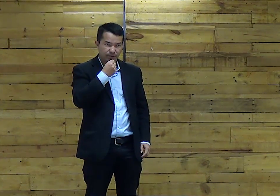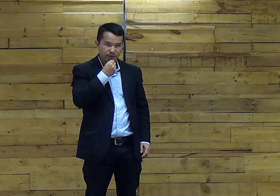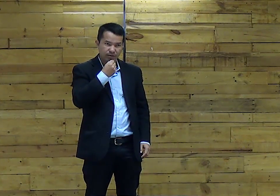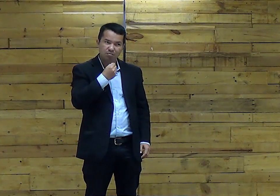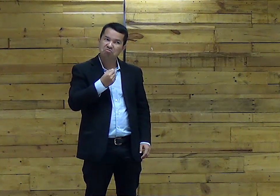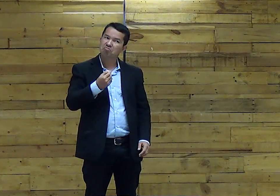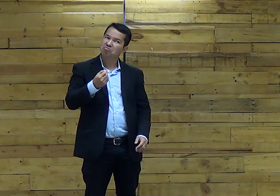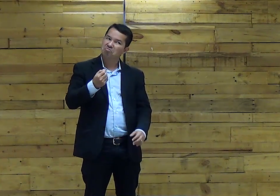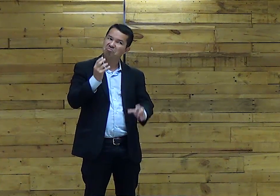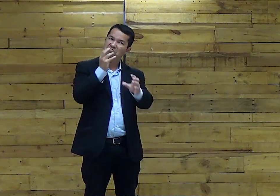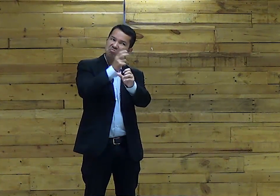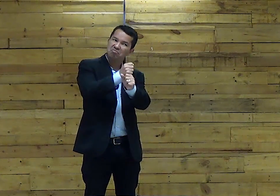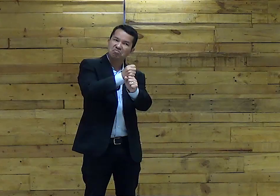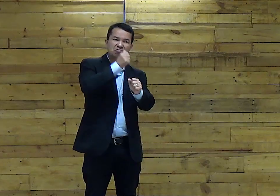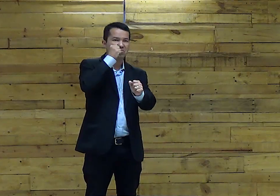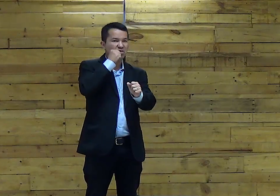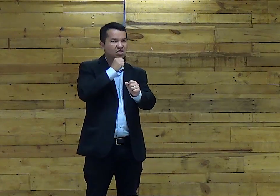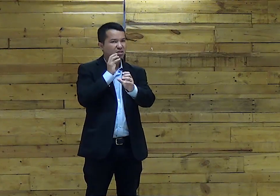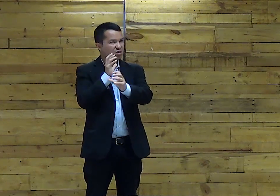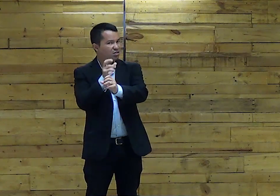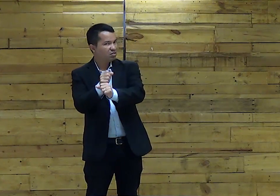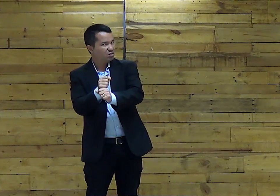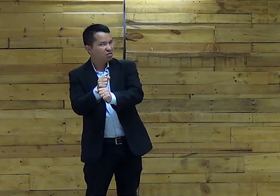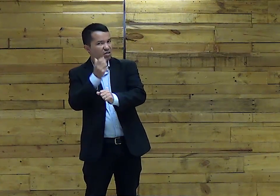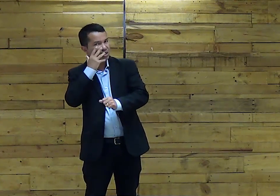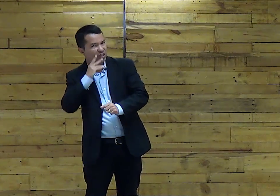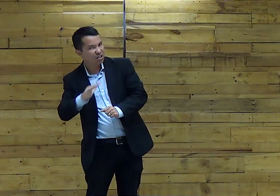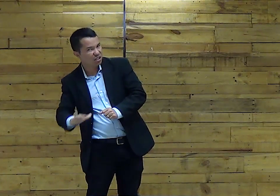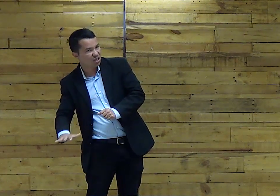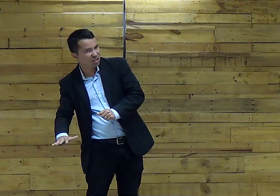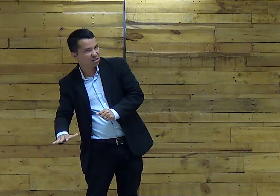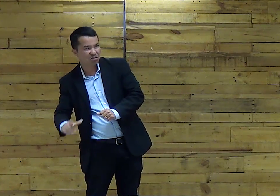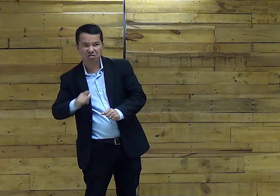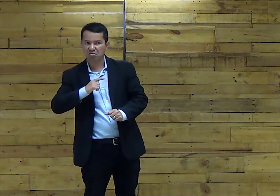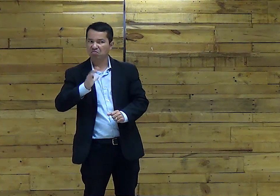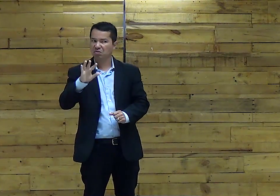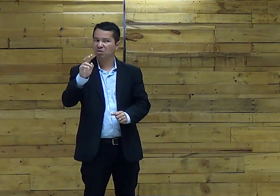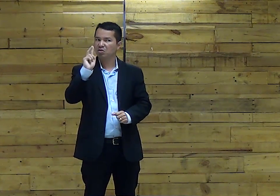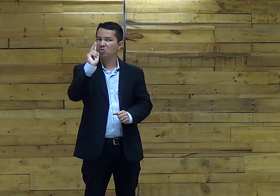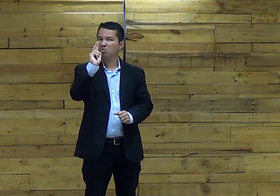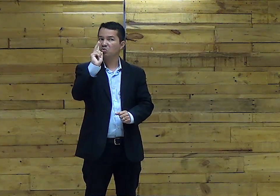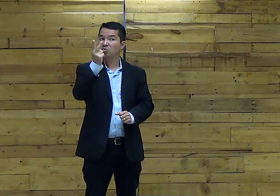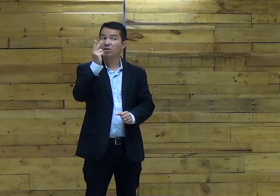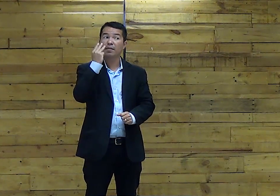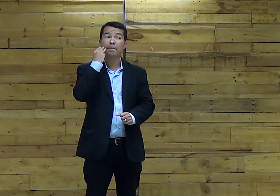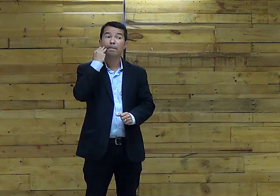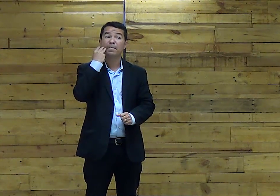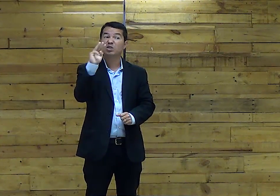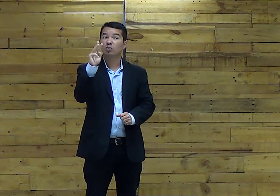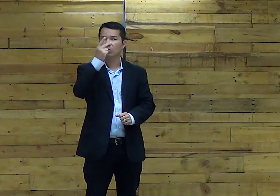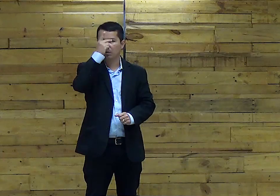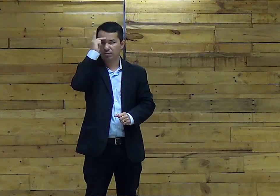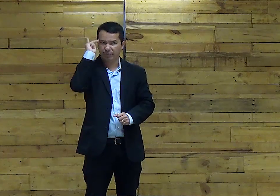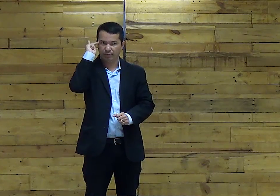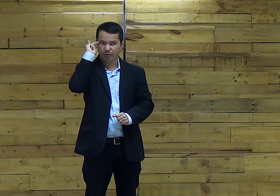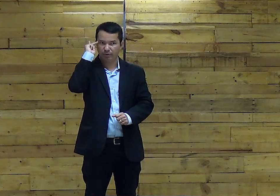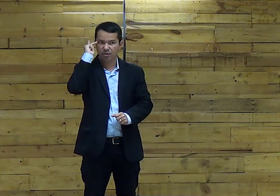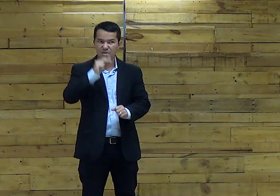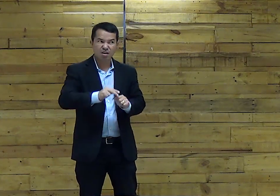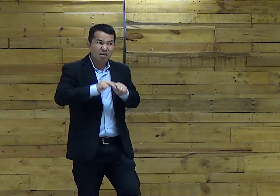homens Mais ou menos Seiscentos mil Somando homens Mulheres e crianças